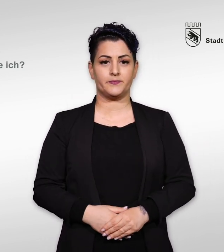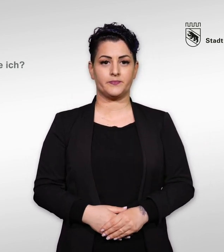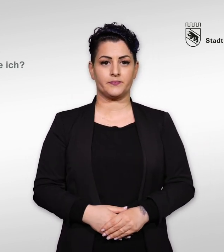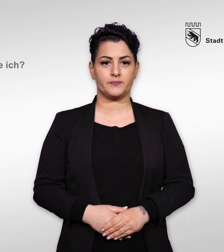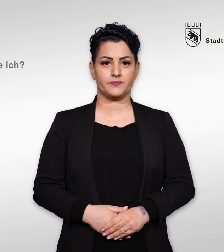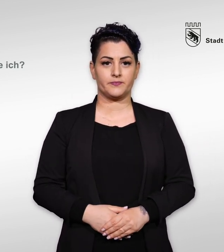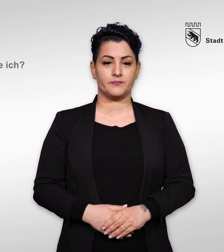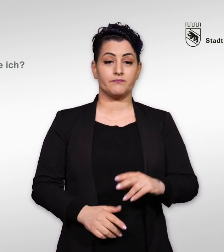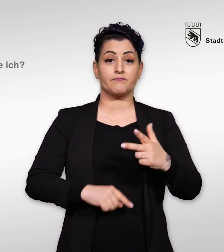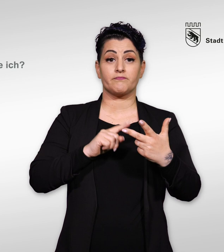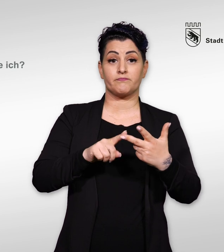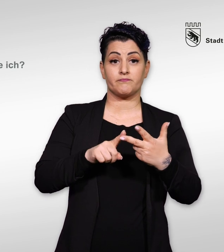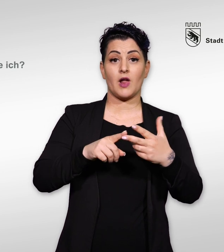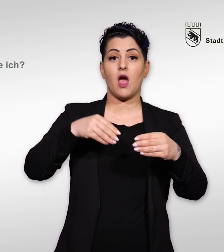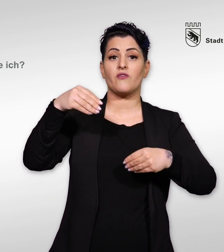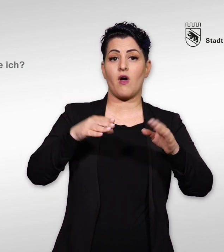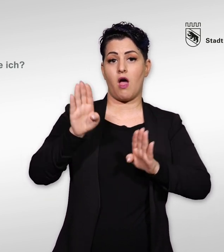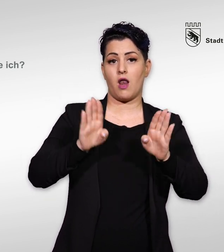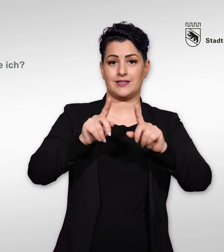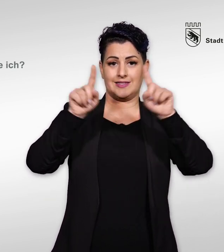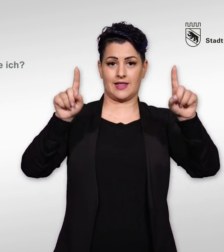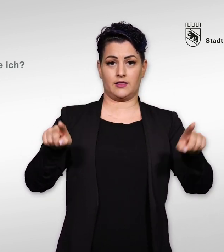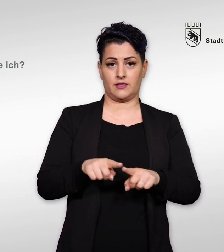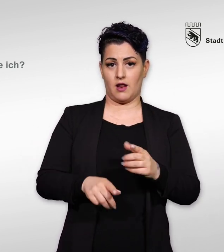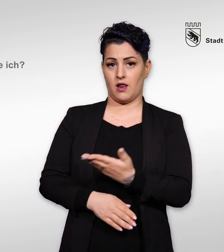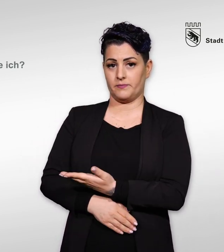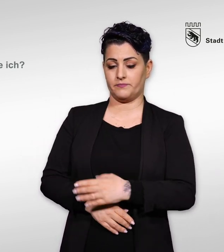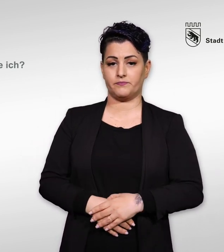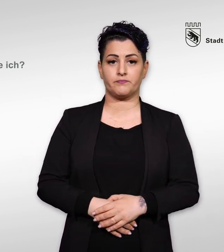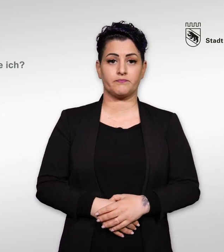Wahlzettel Mit den Wahlzetteln geben Sie Parteien und Personen Ihre Stimme.